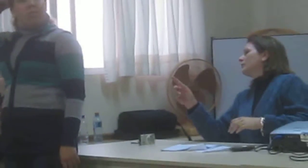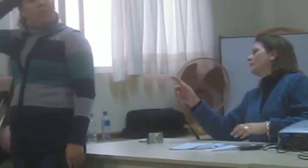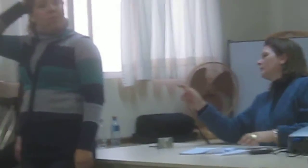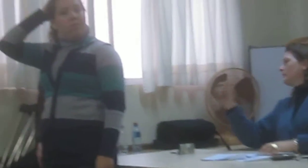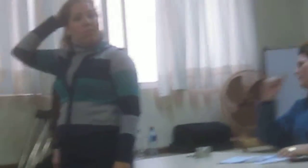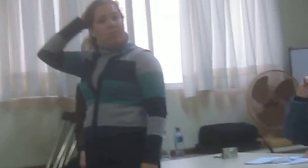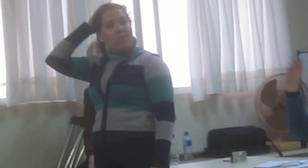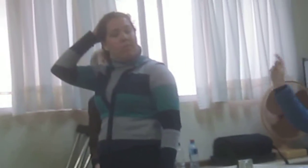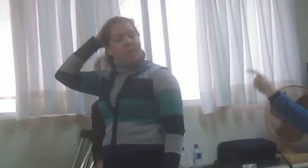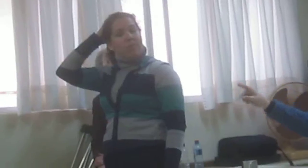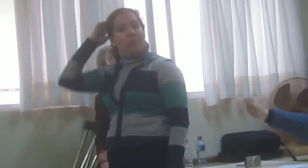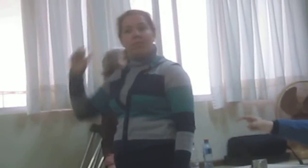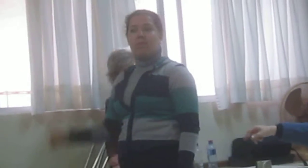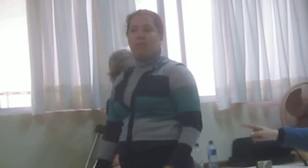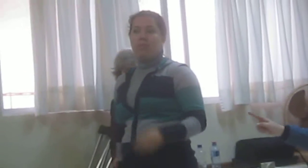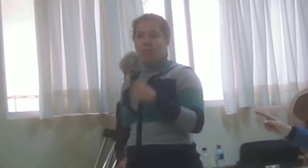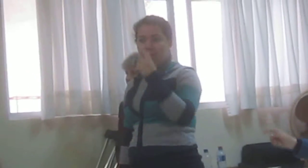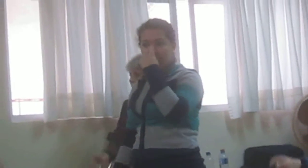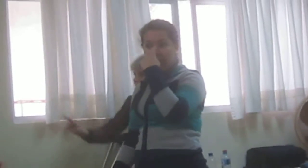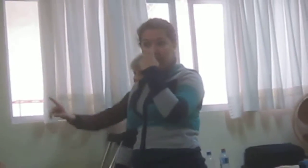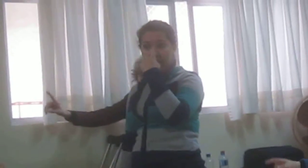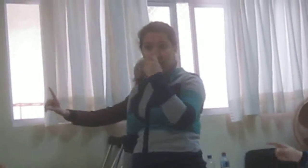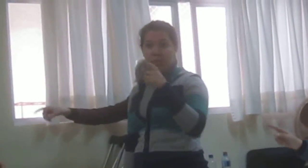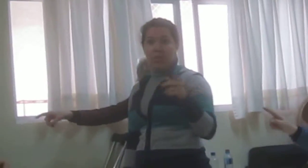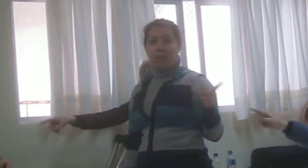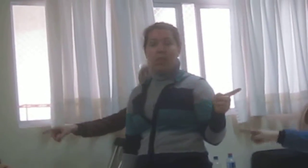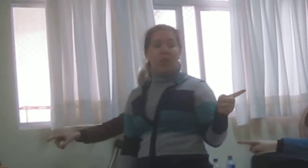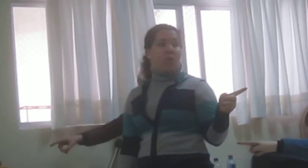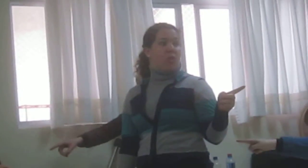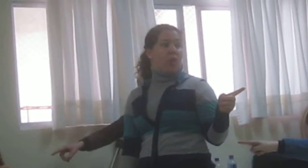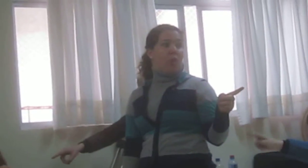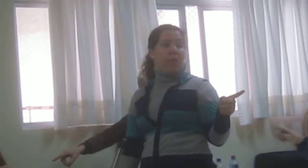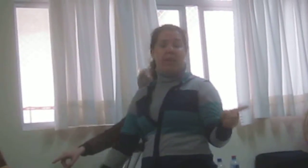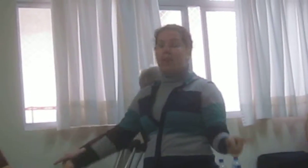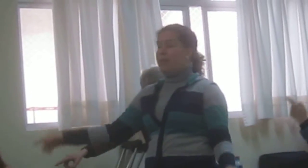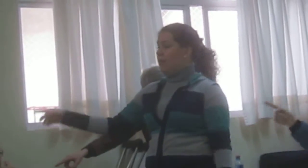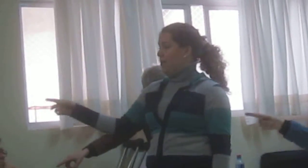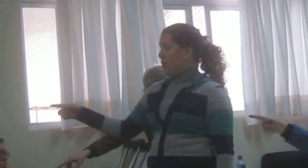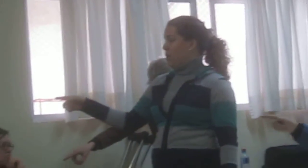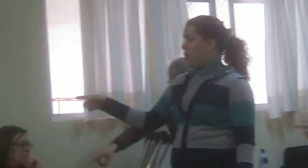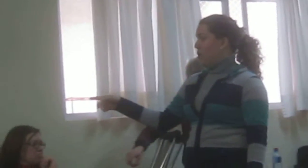adiante, apresentar esse projeto, ter que se viabilizar. Só uma diferença.